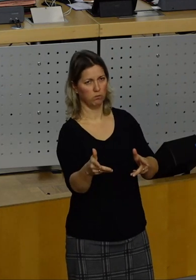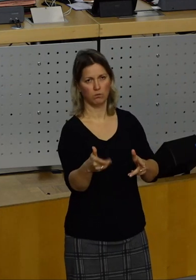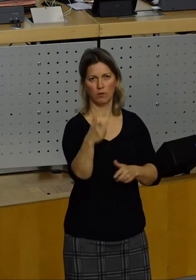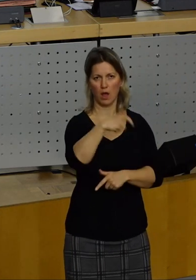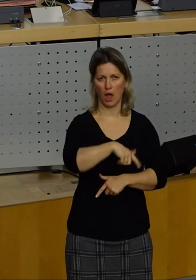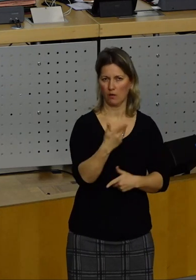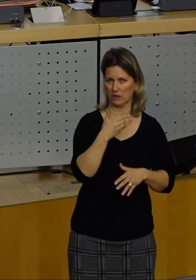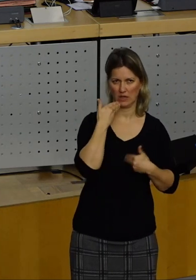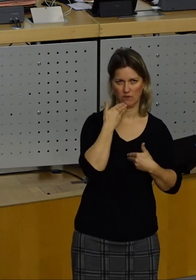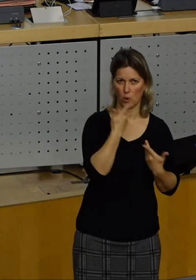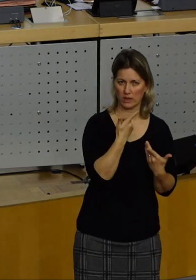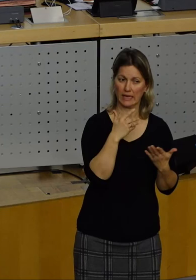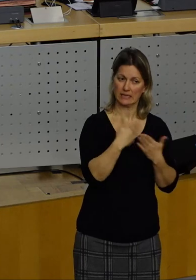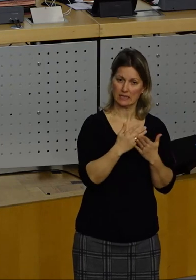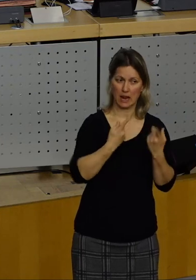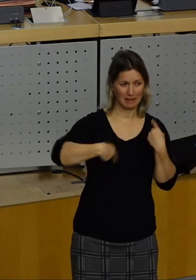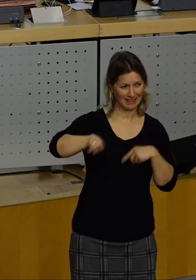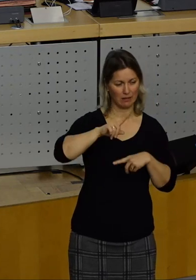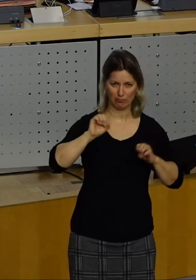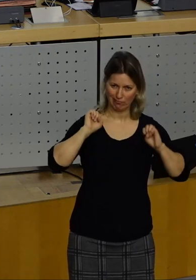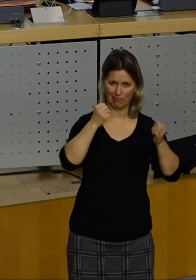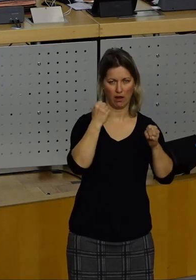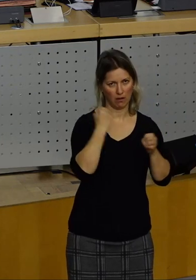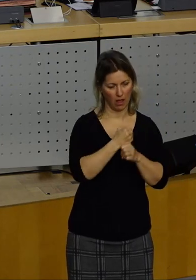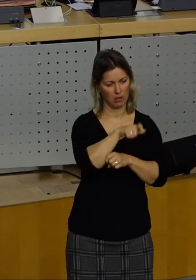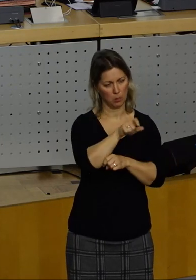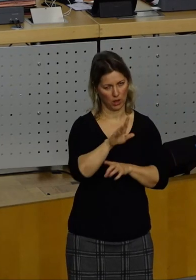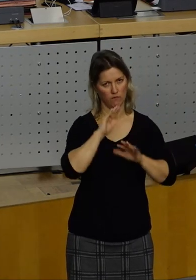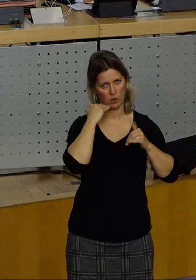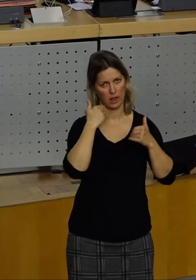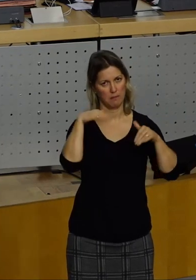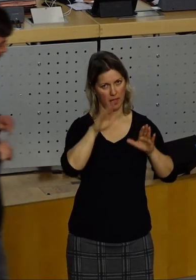wir hier vom Stadtrat etwas für mehr Bürgerfreundlichkeit tun. Vielen Dank.